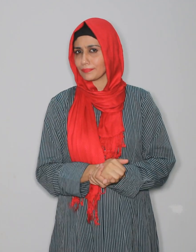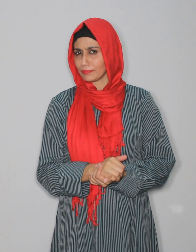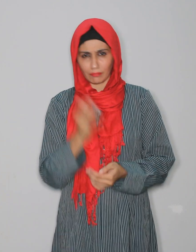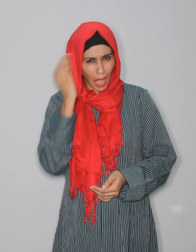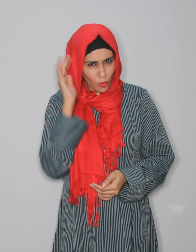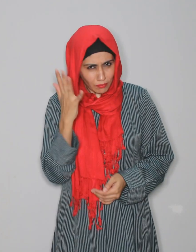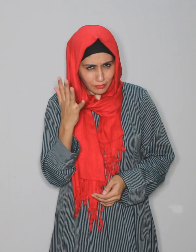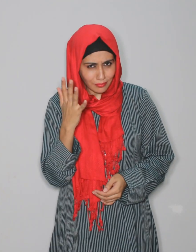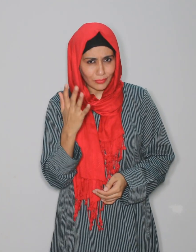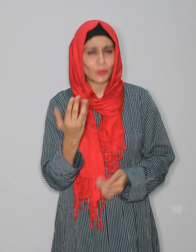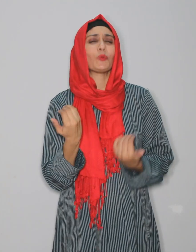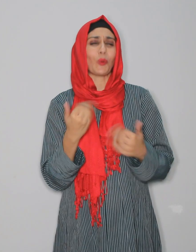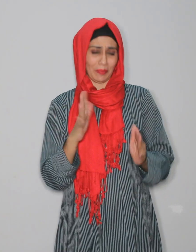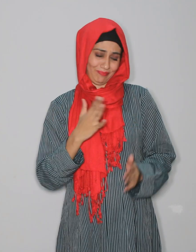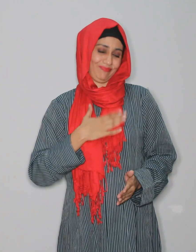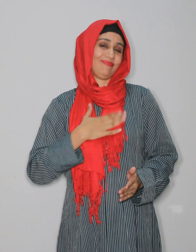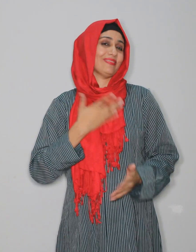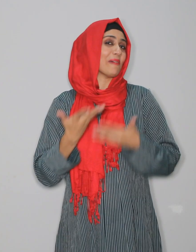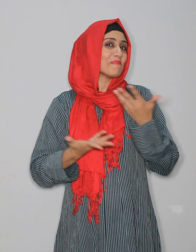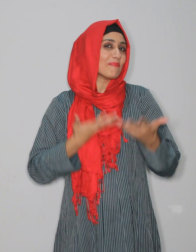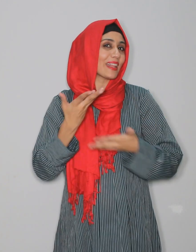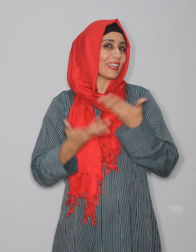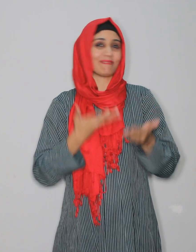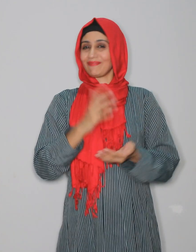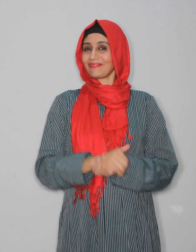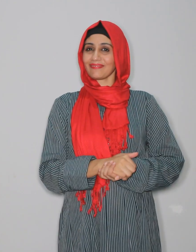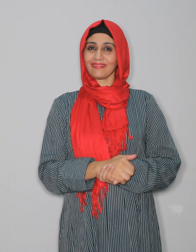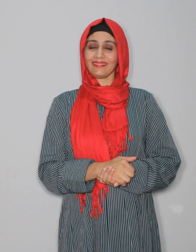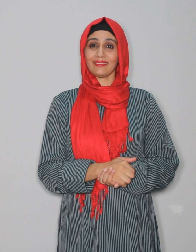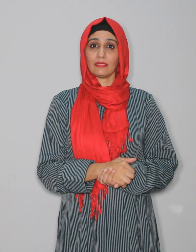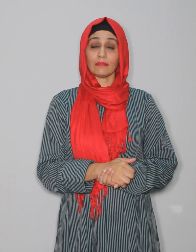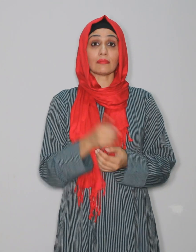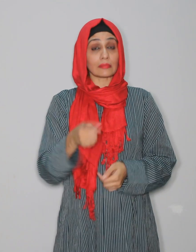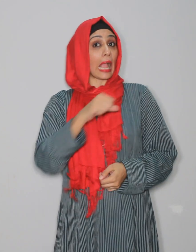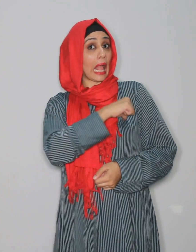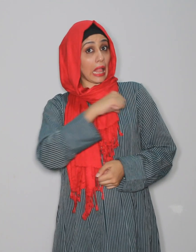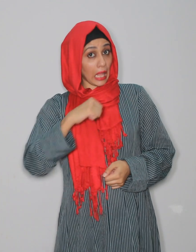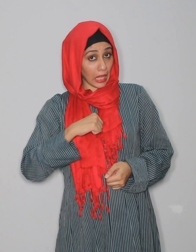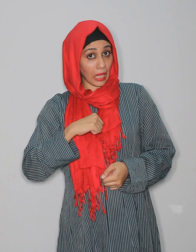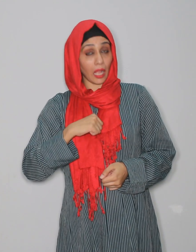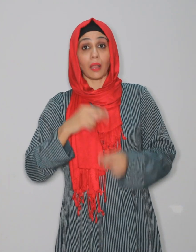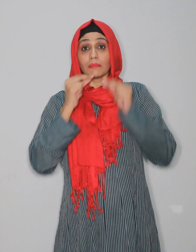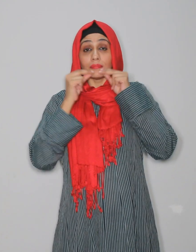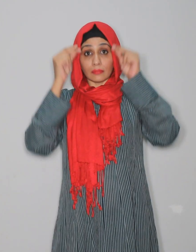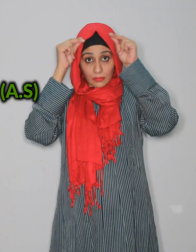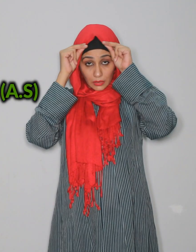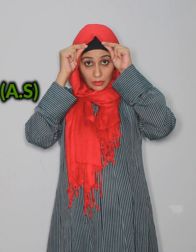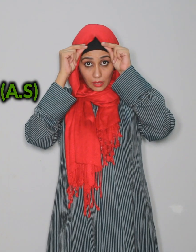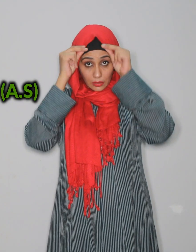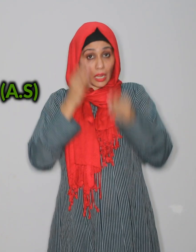نہیں معلوم چلے میں آپ کو بتاتی ہوں یہ عید ہم حضرت ابراہیم علیہ